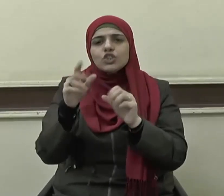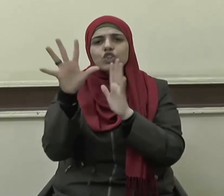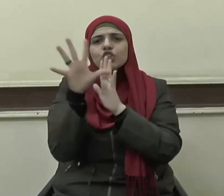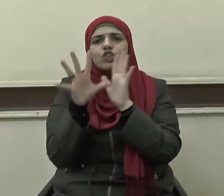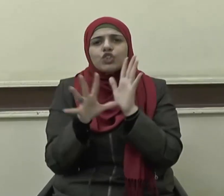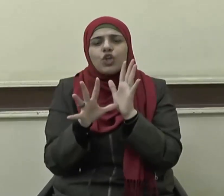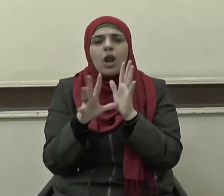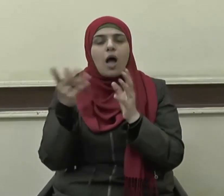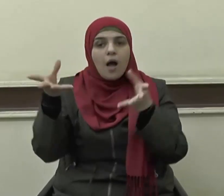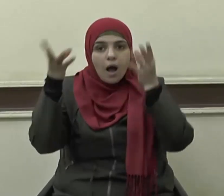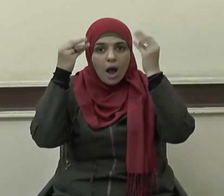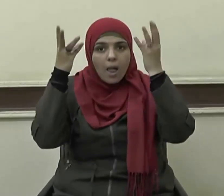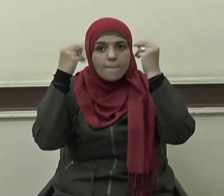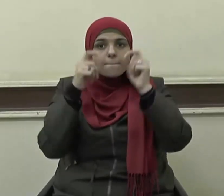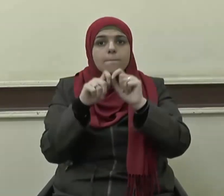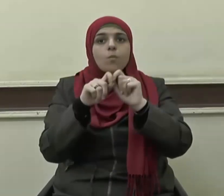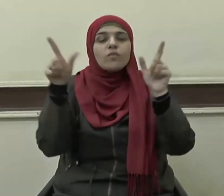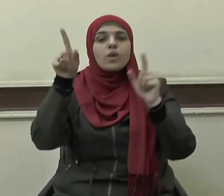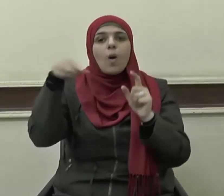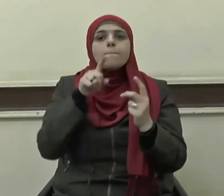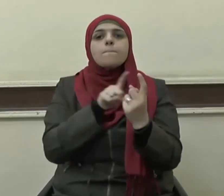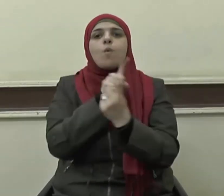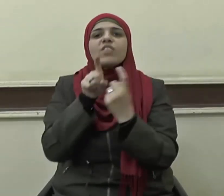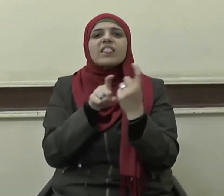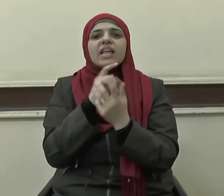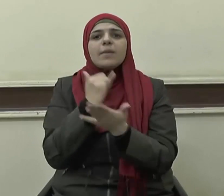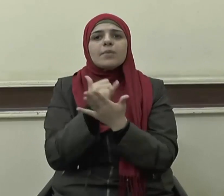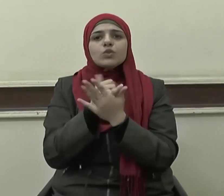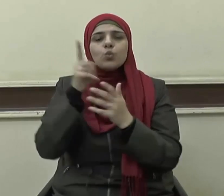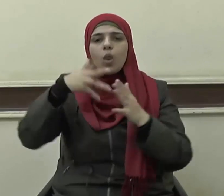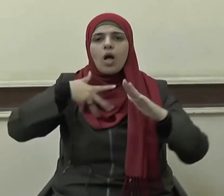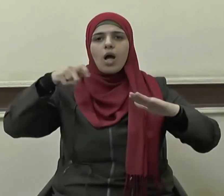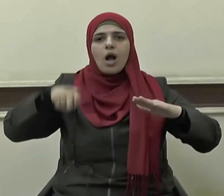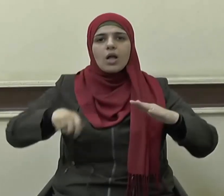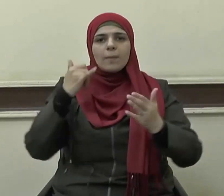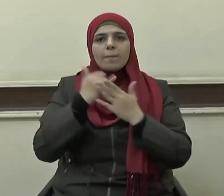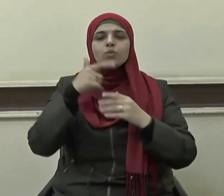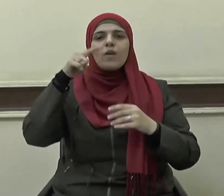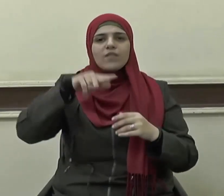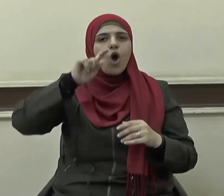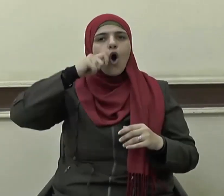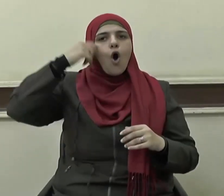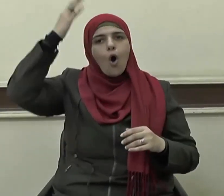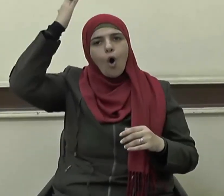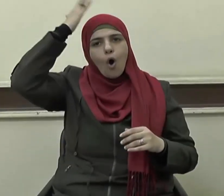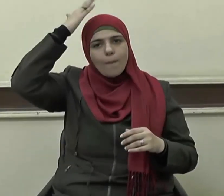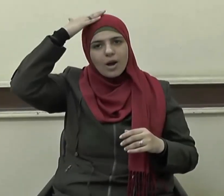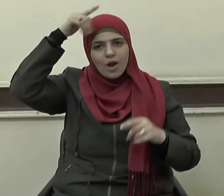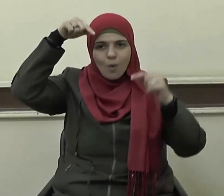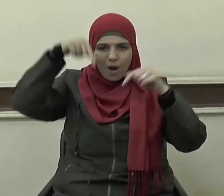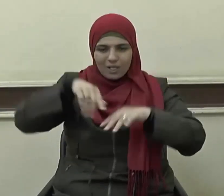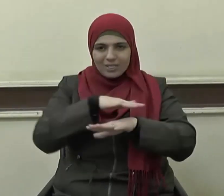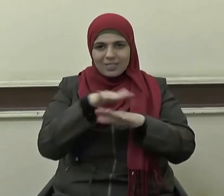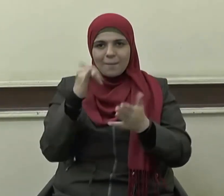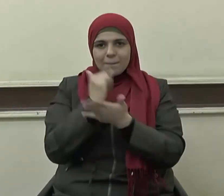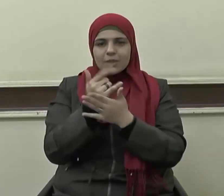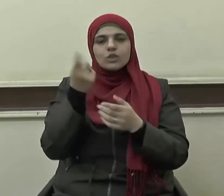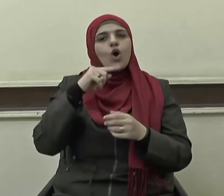أن يكون مفتيا وقاضيا في عهد الخليفة عمر بن الخطاب وعثمان